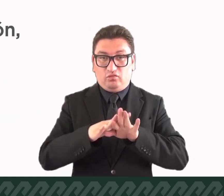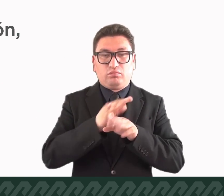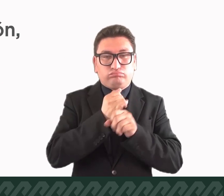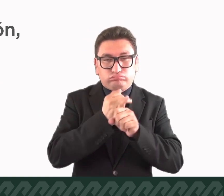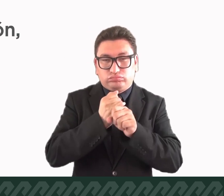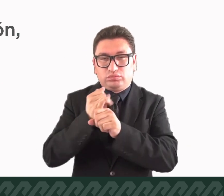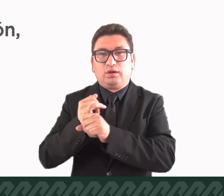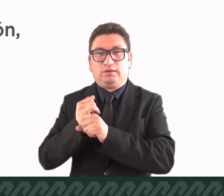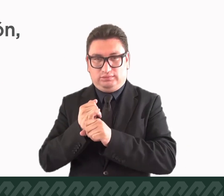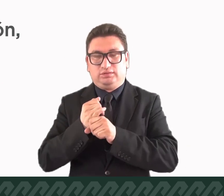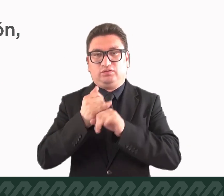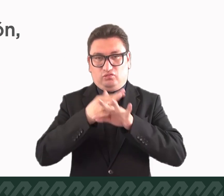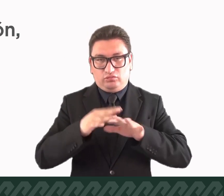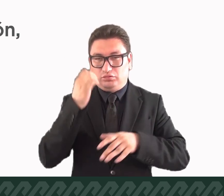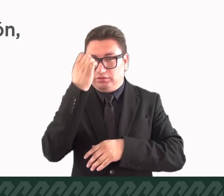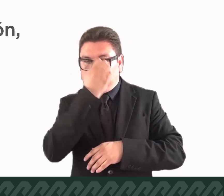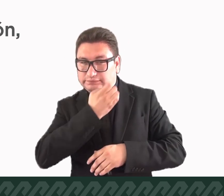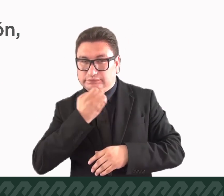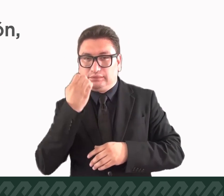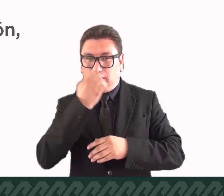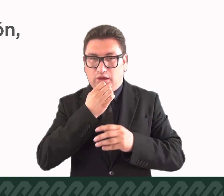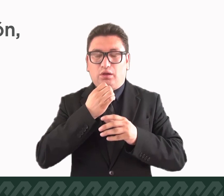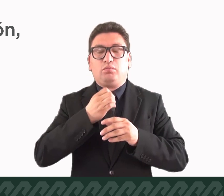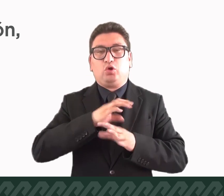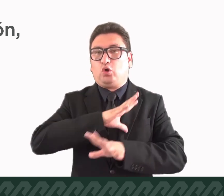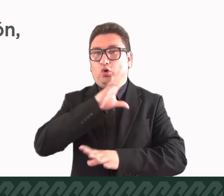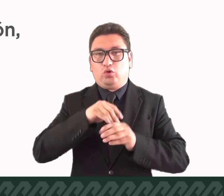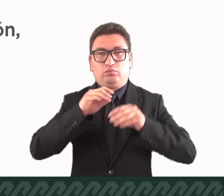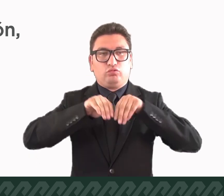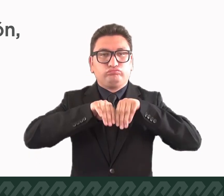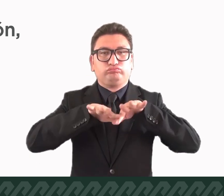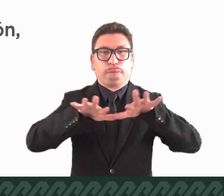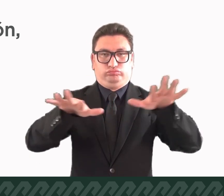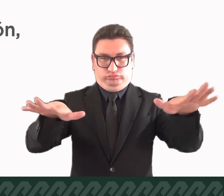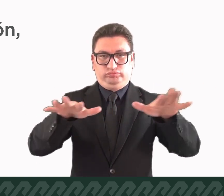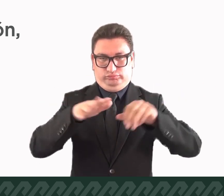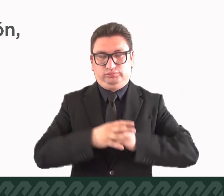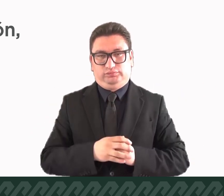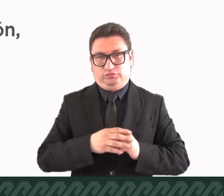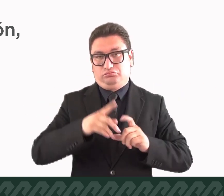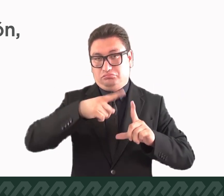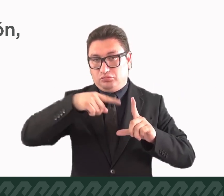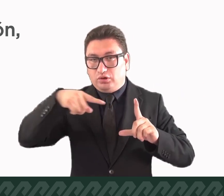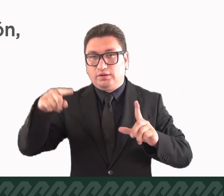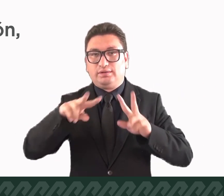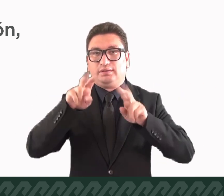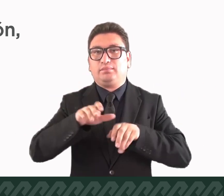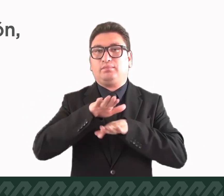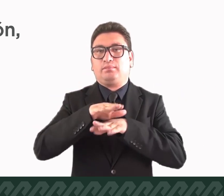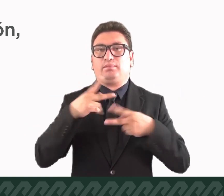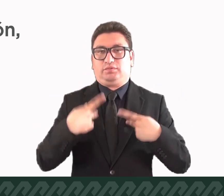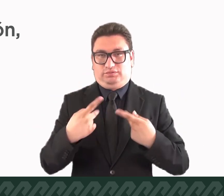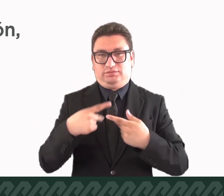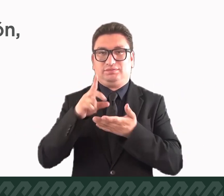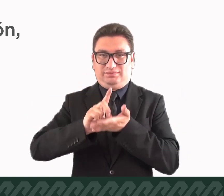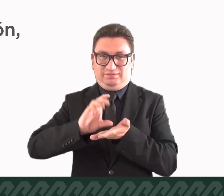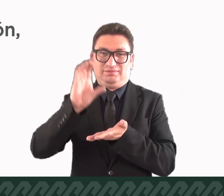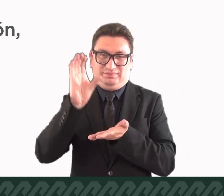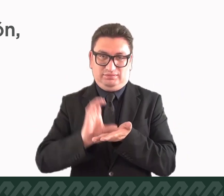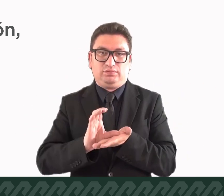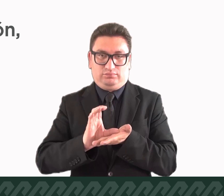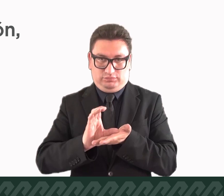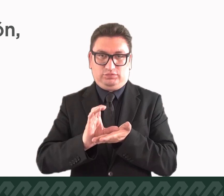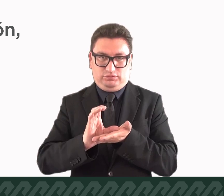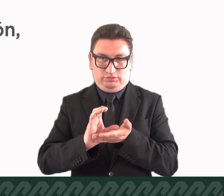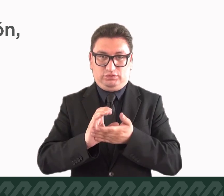Sistematizar la recopilación, el análisis y la difusión de datos estadísticos sobre las personas con